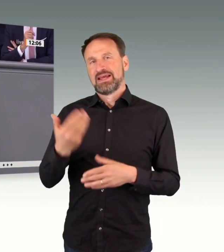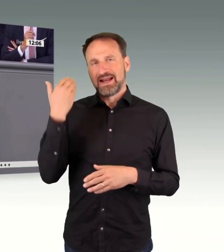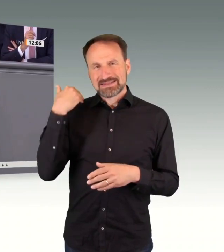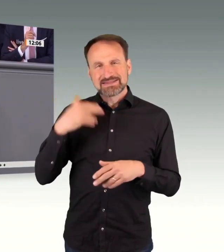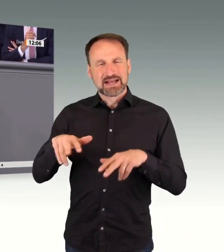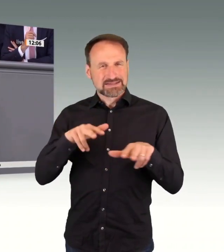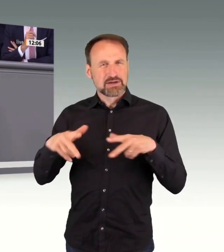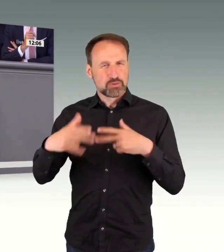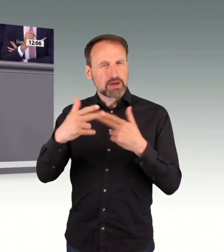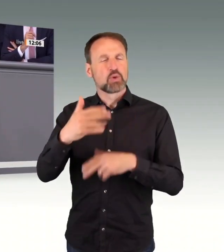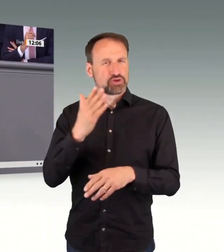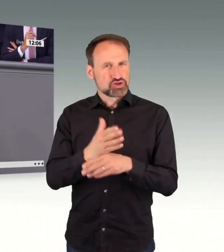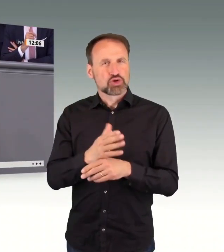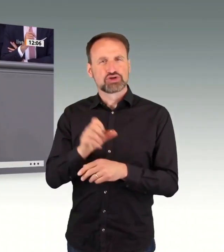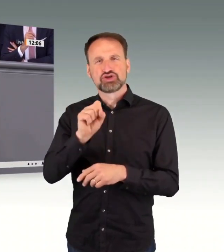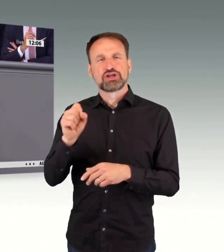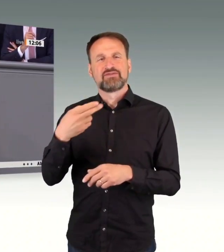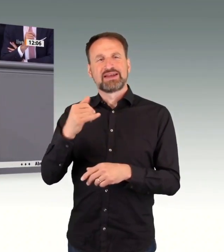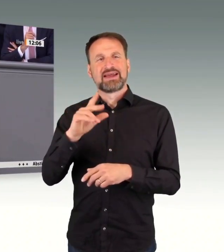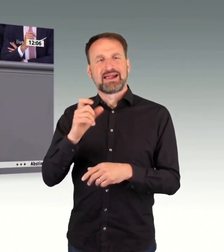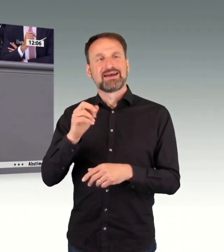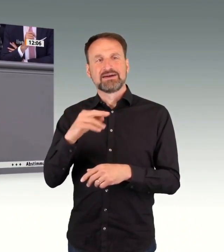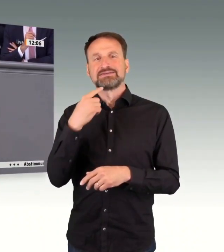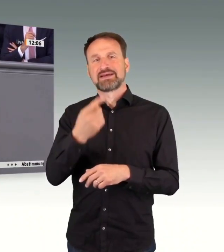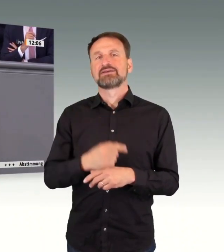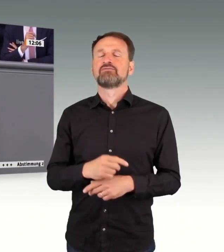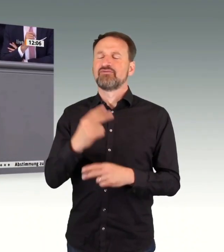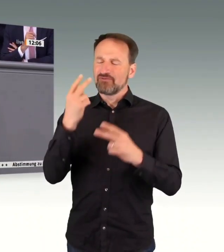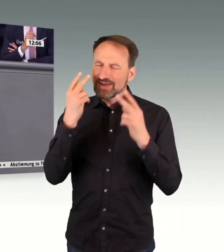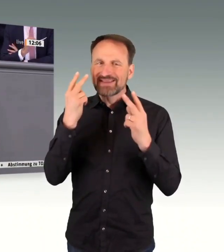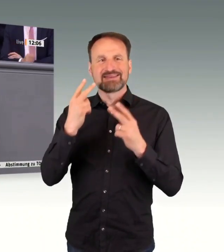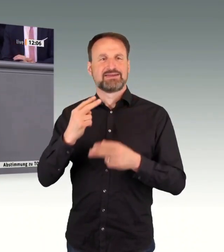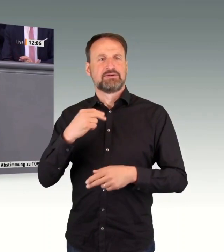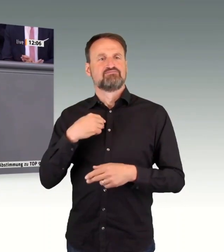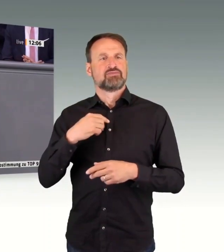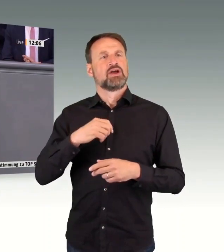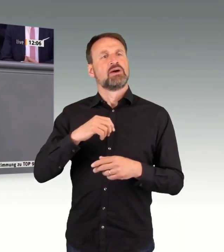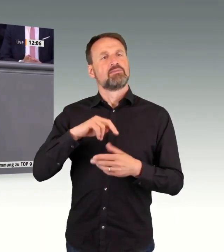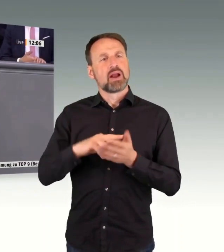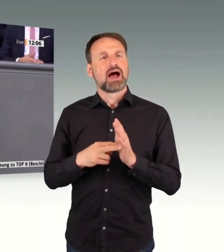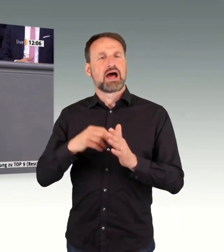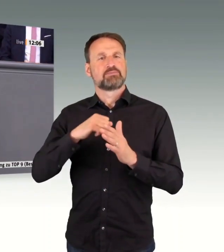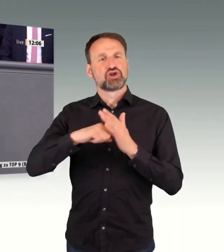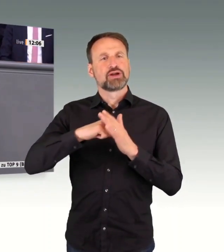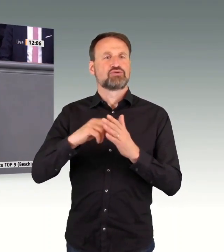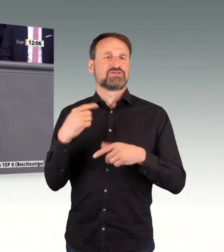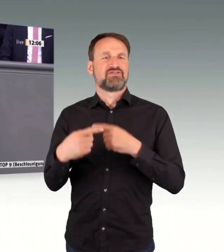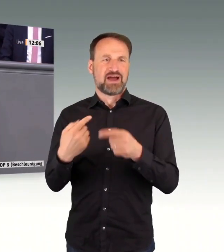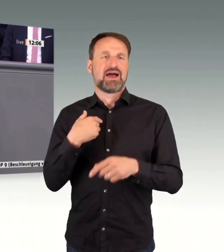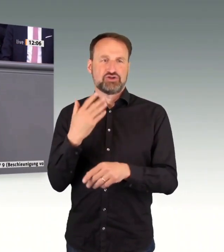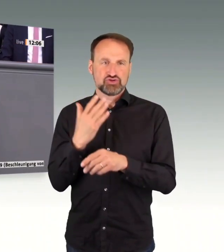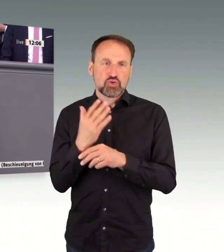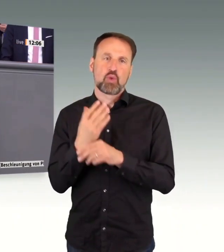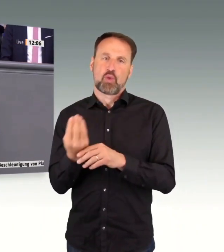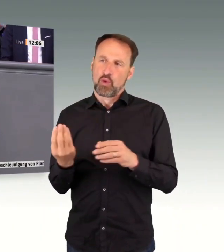verabschiedet, die zur Planungsbeschleunigung in Deutschland beigetragen haben. Aber wir haben unser Ziel eindeutig nicht erreicht. Unsere